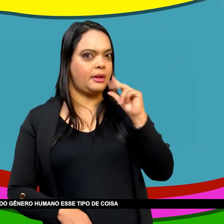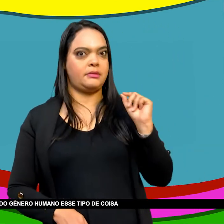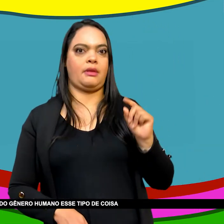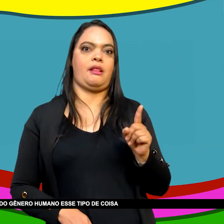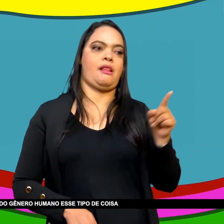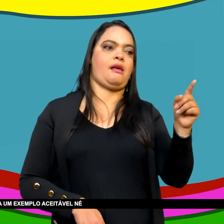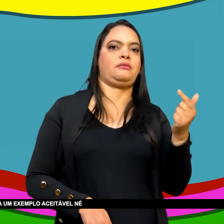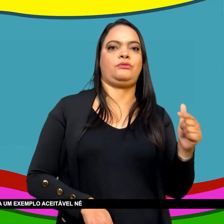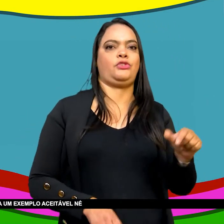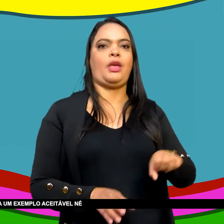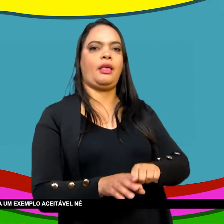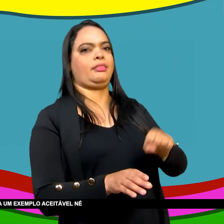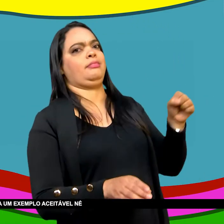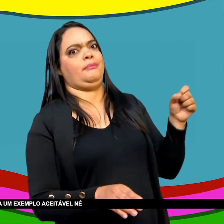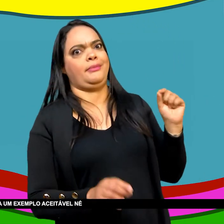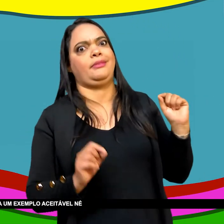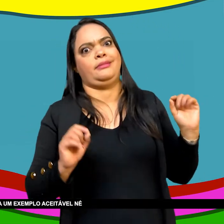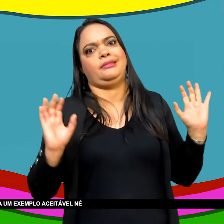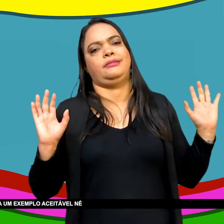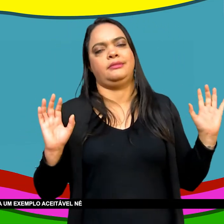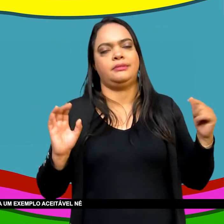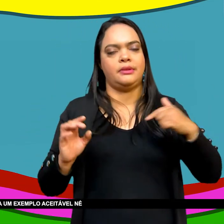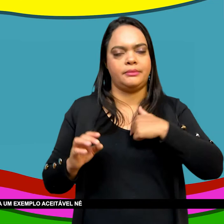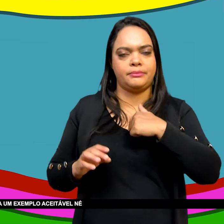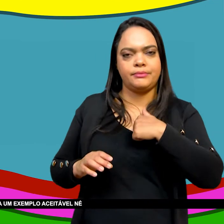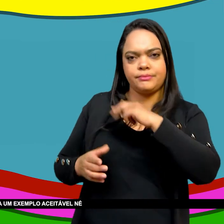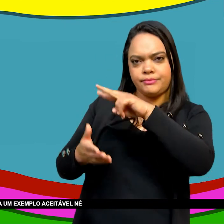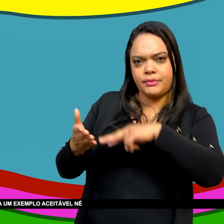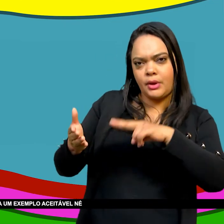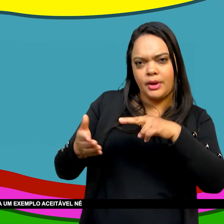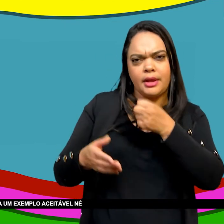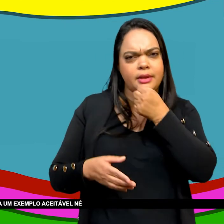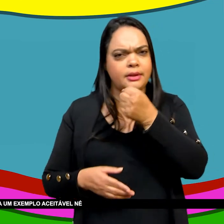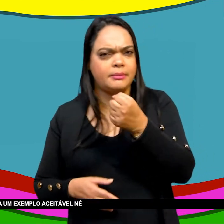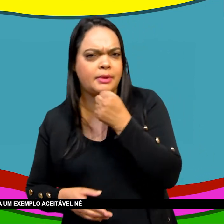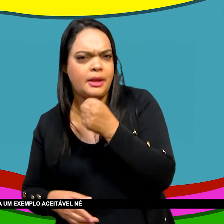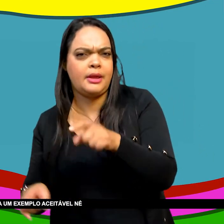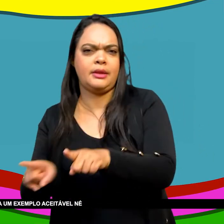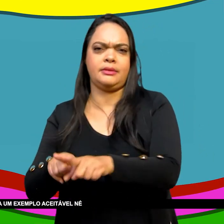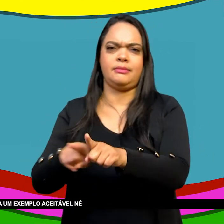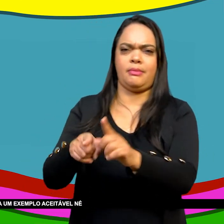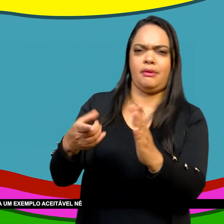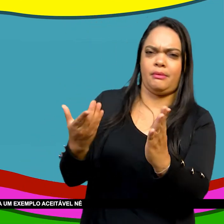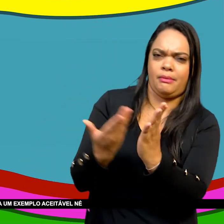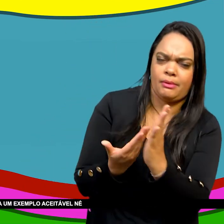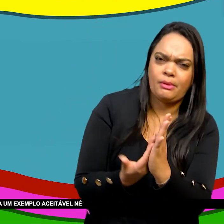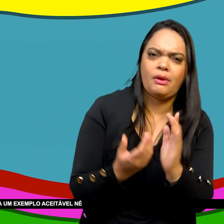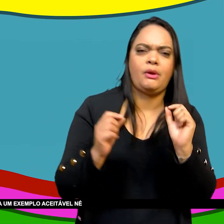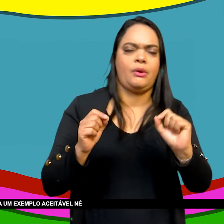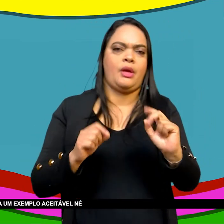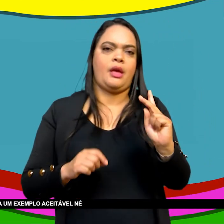humano Esse tipo de coisa Então sobre esse ponto de vista Se achava Que o Haiti Era um exemplo Aceitável